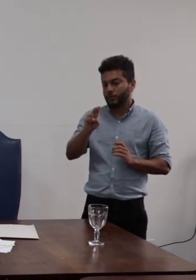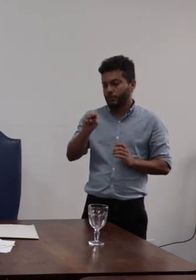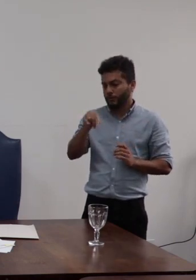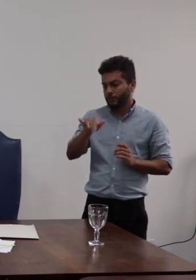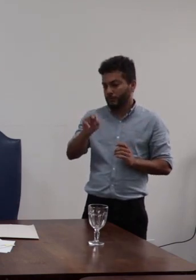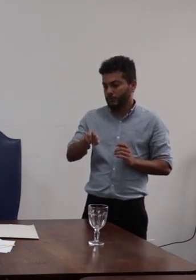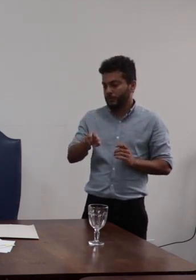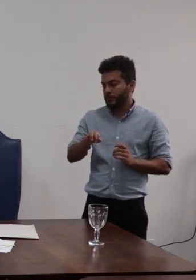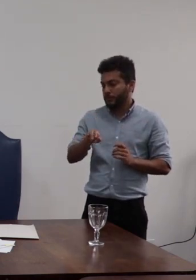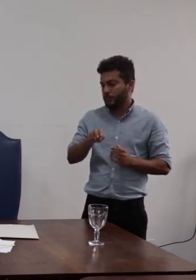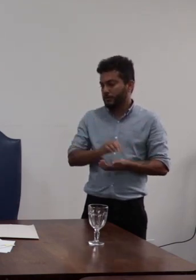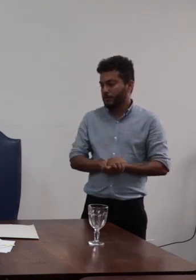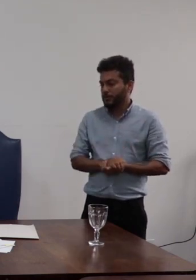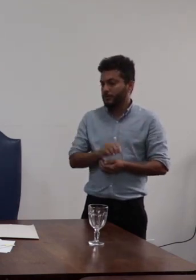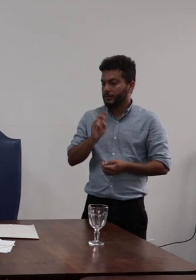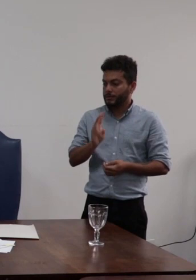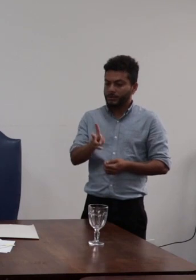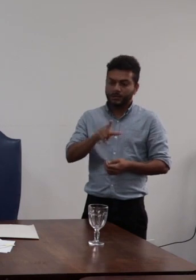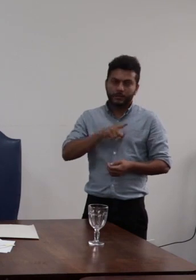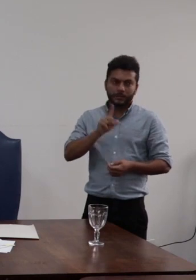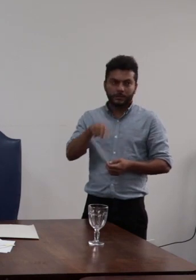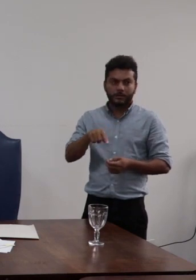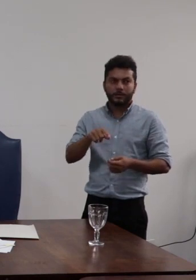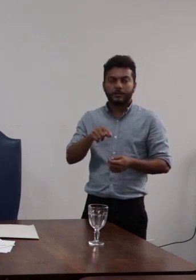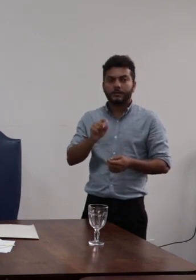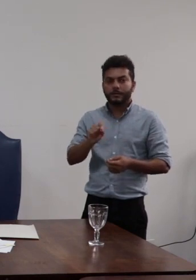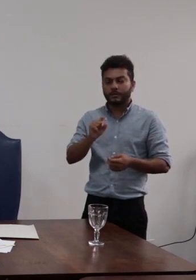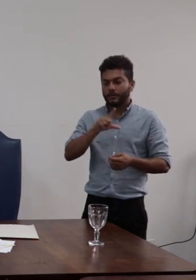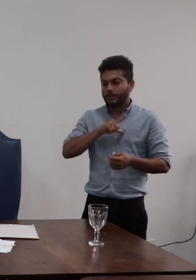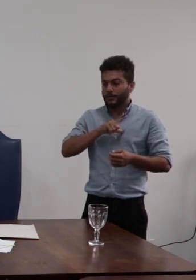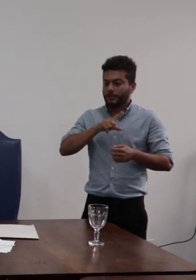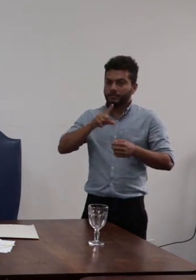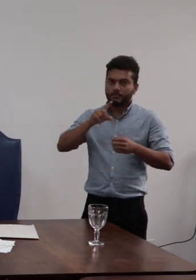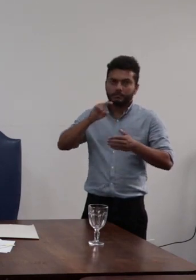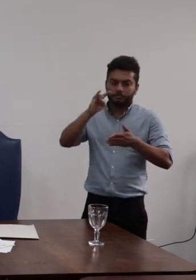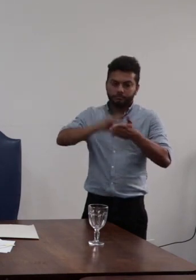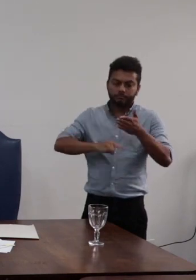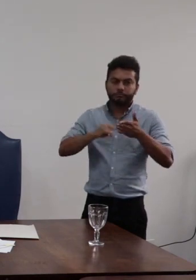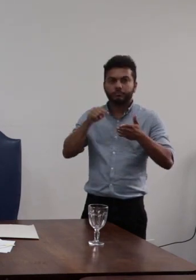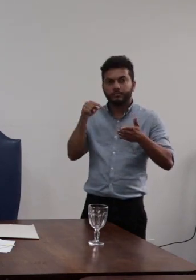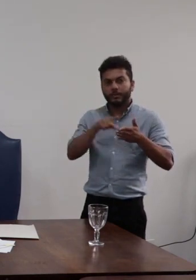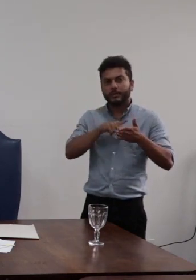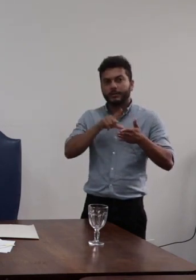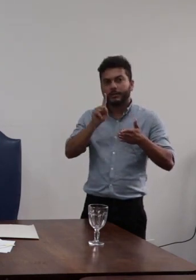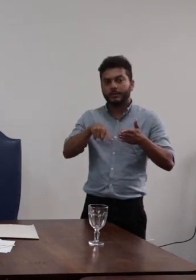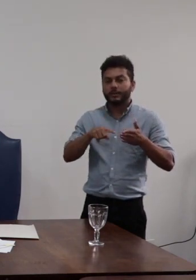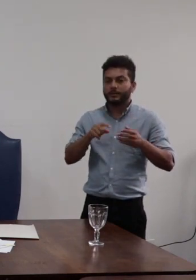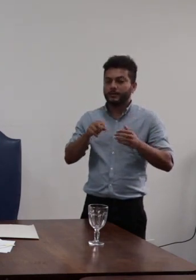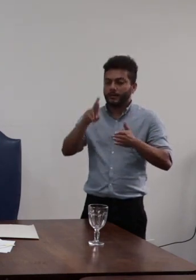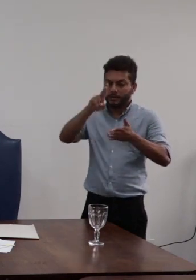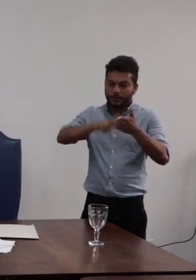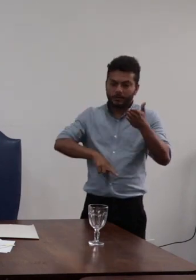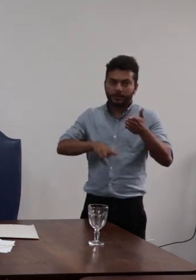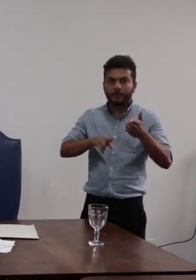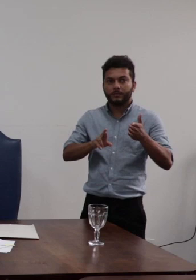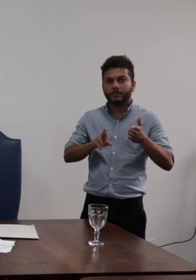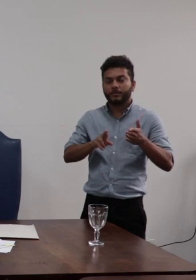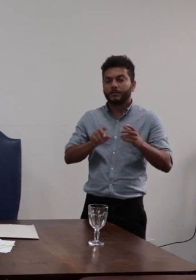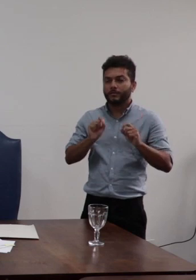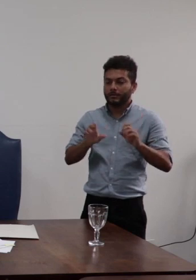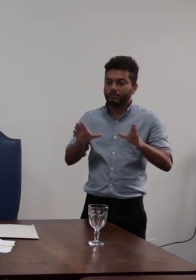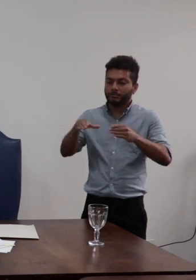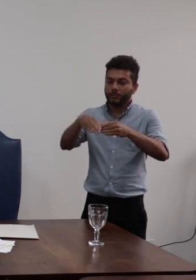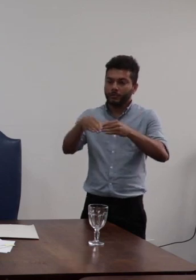necessário as matérias sujeitas a deliberação terão relator indicado pelo presidente dentre os membros do consumo